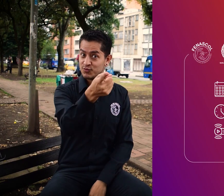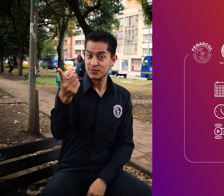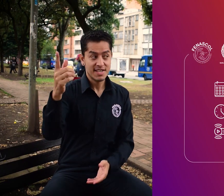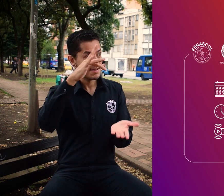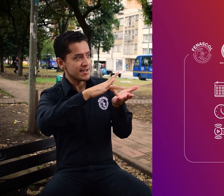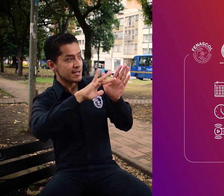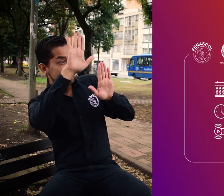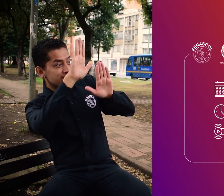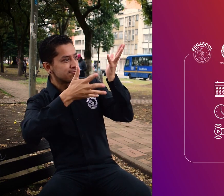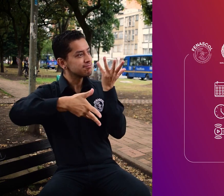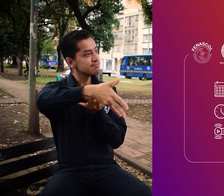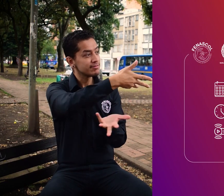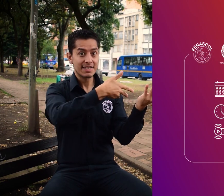¡Vamos! ¡Asistan y participen!